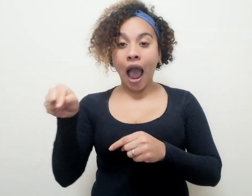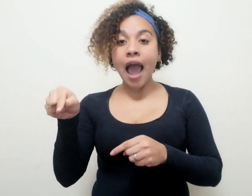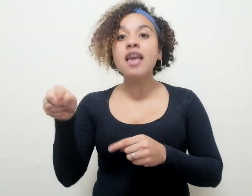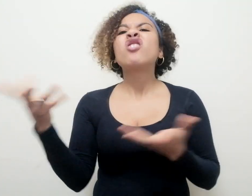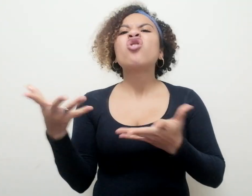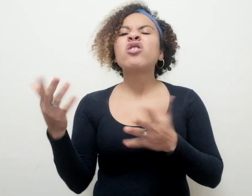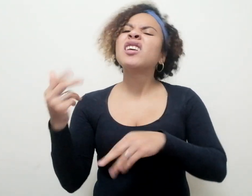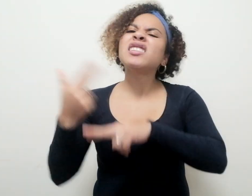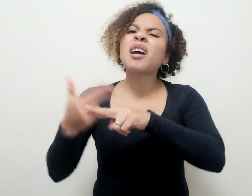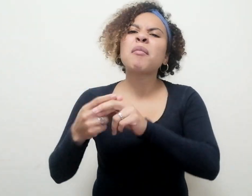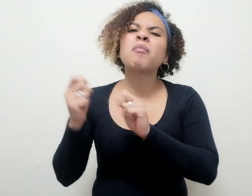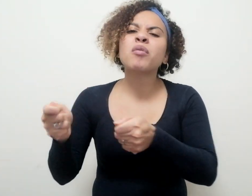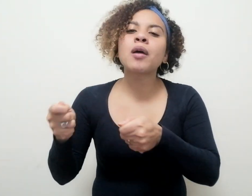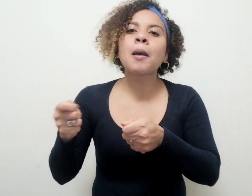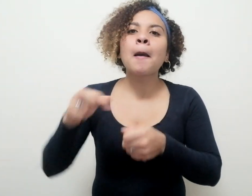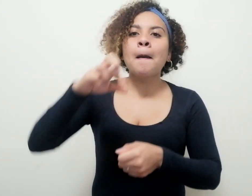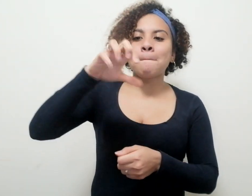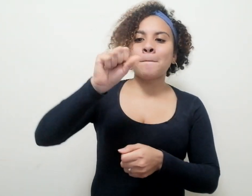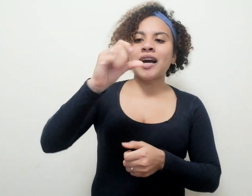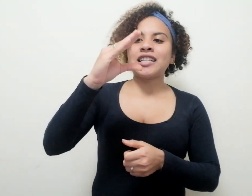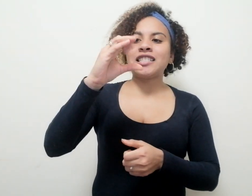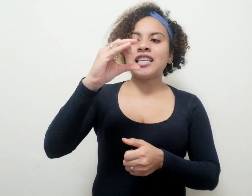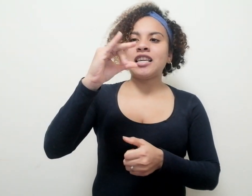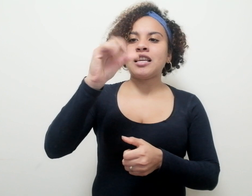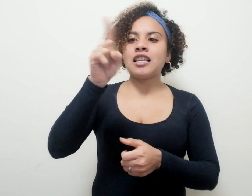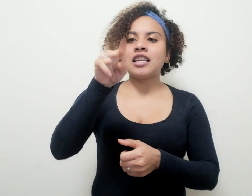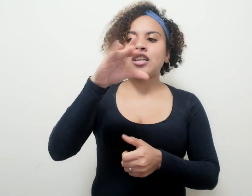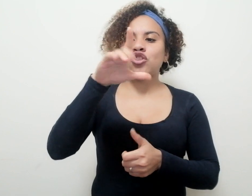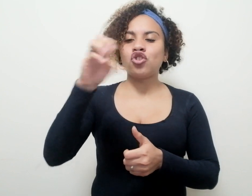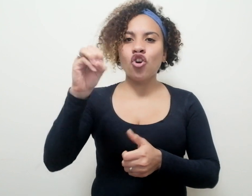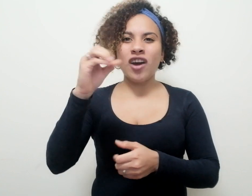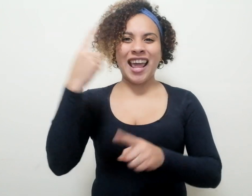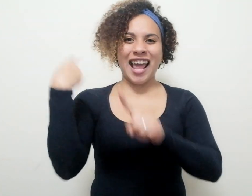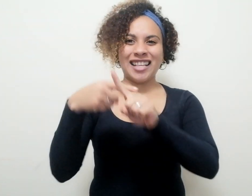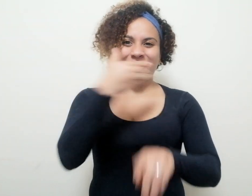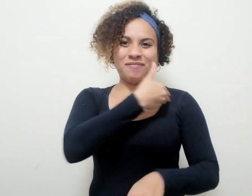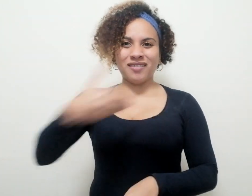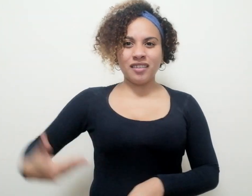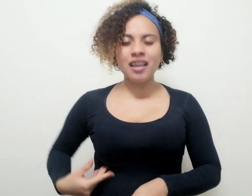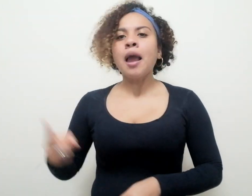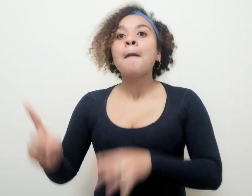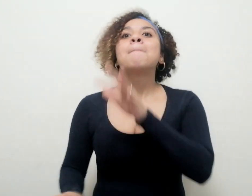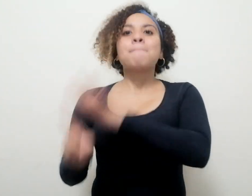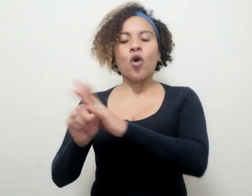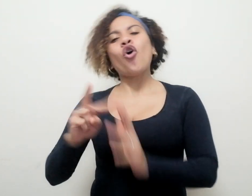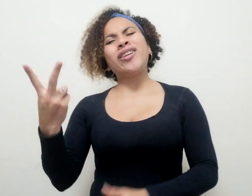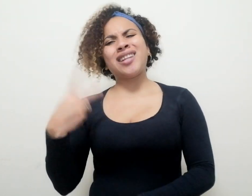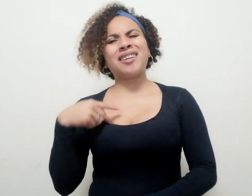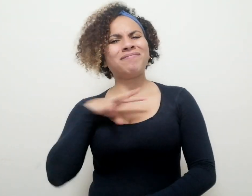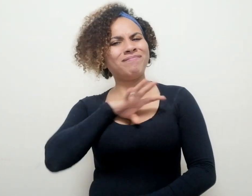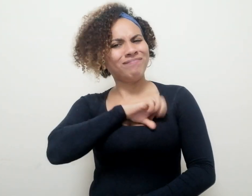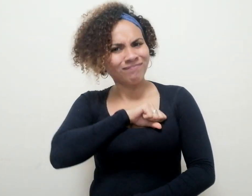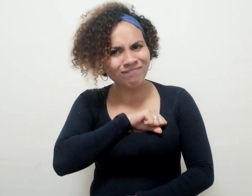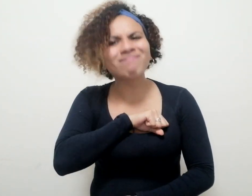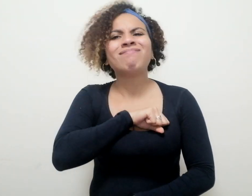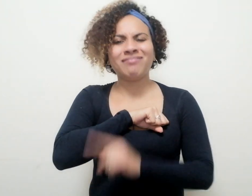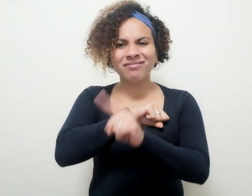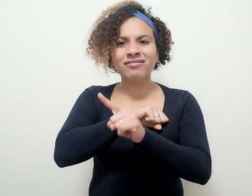en llamarse el pasillo de los expresidentes, de más de otras disonancias como acá, y esta vez